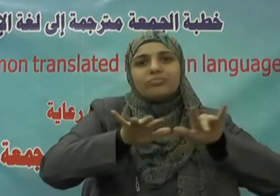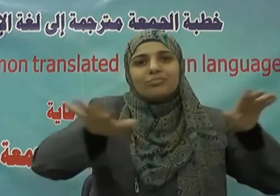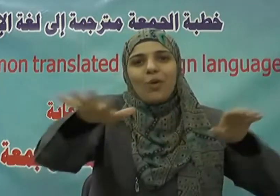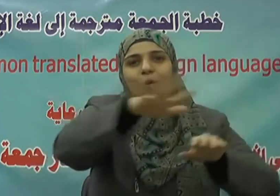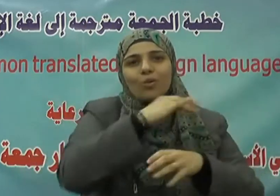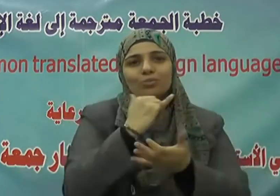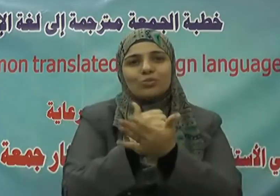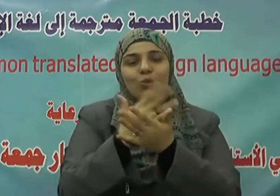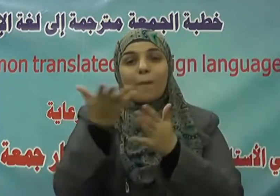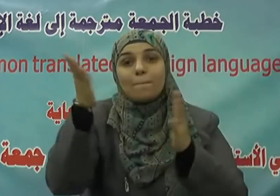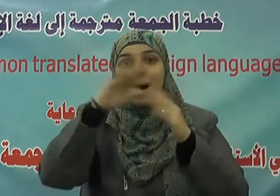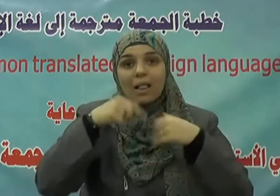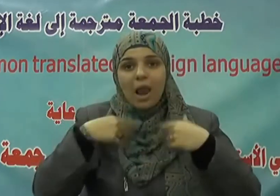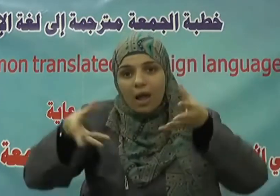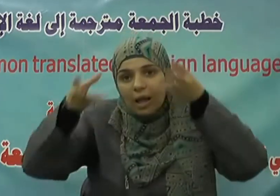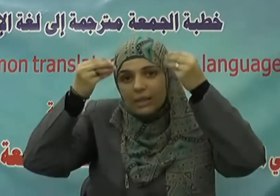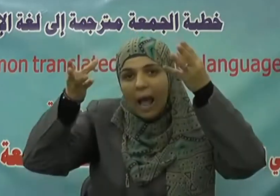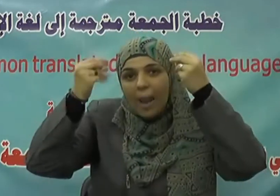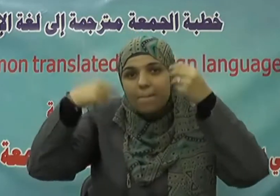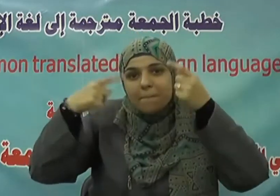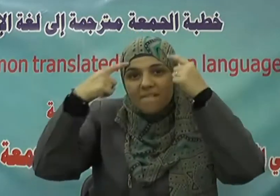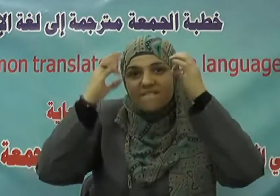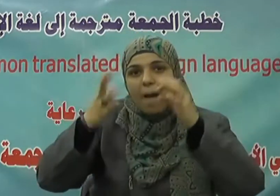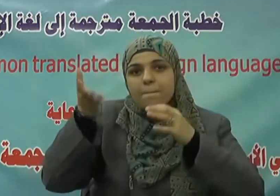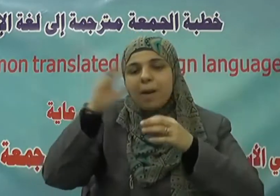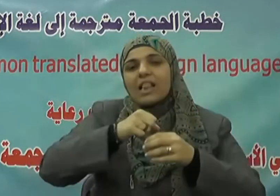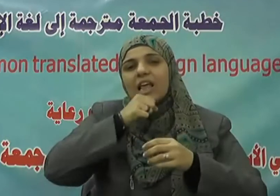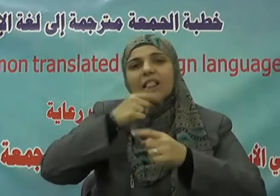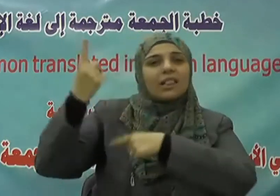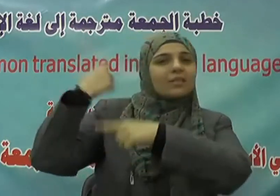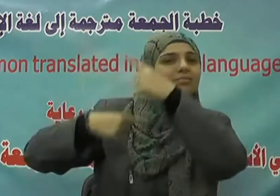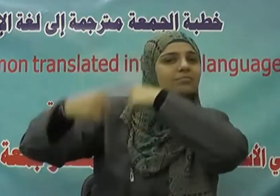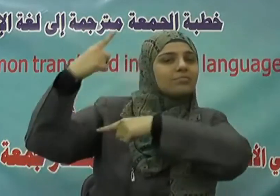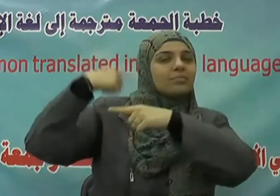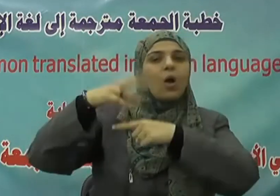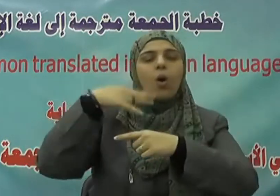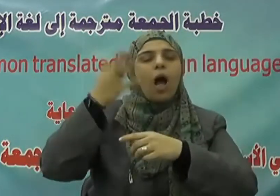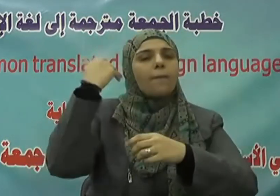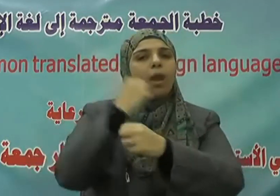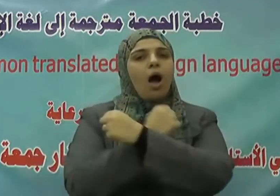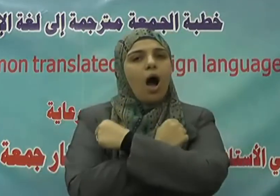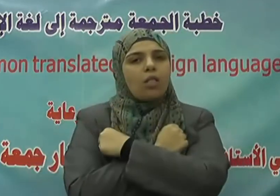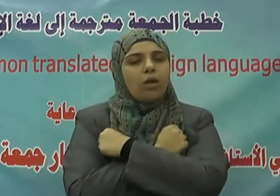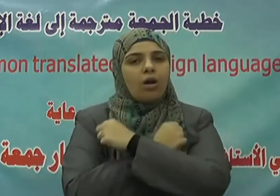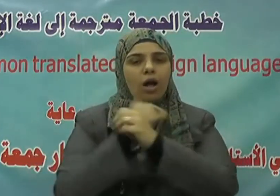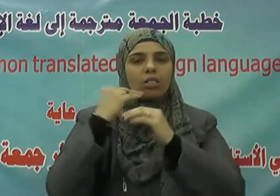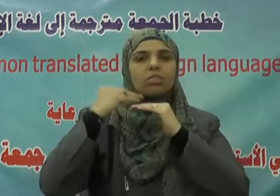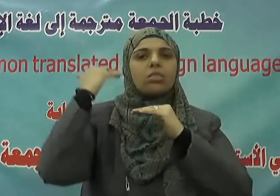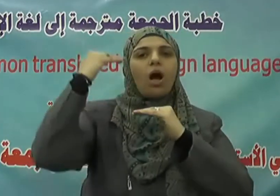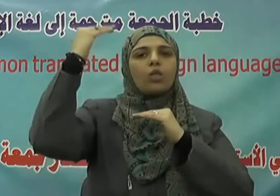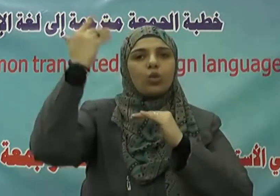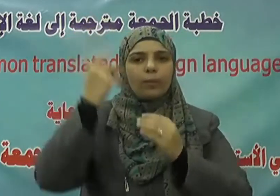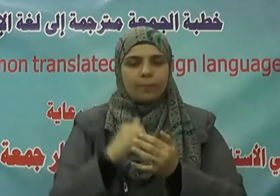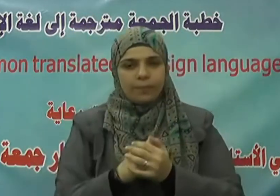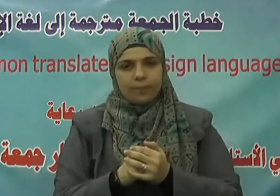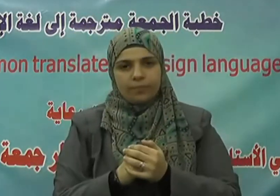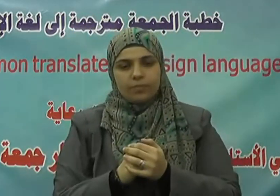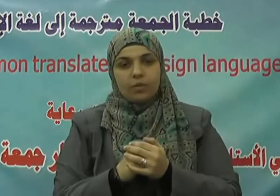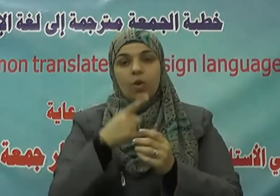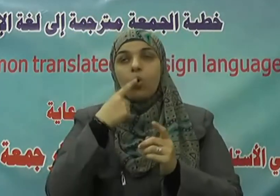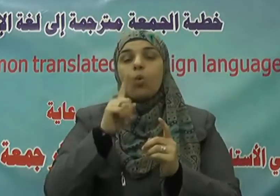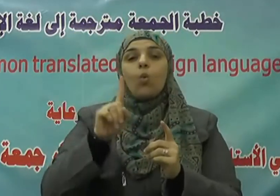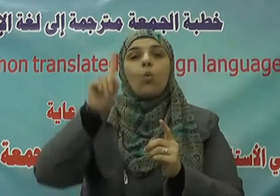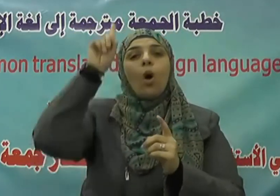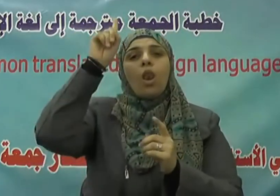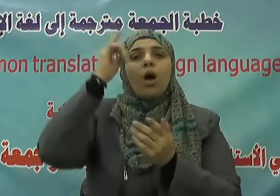نبلغ ما بلغ أجدادنا من الحضارة والرقي والتقدم ولله در